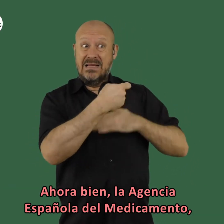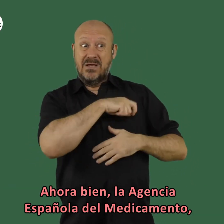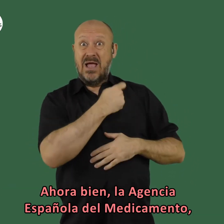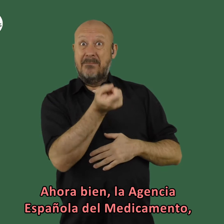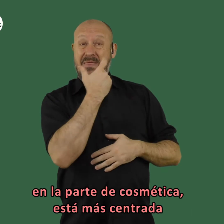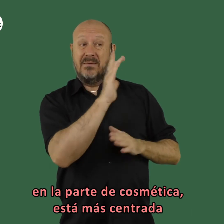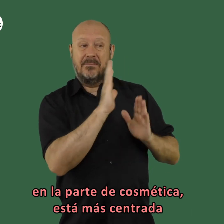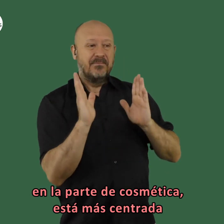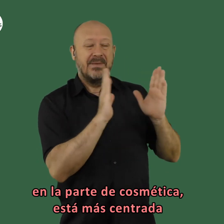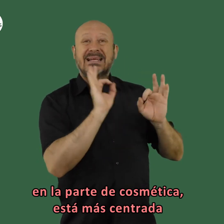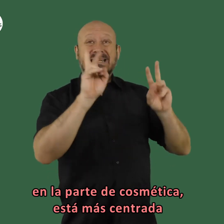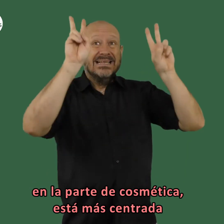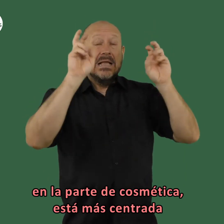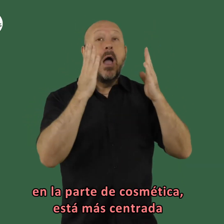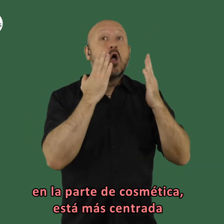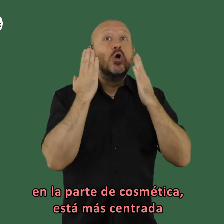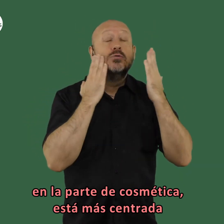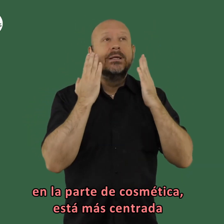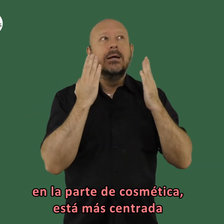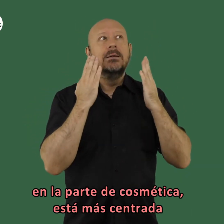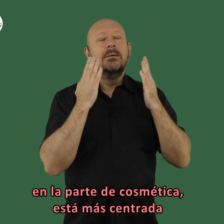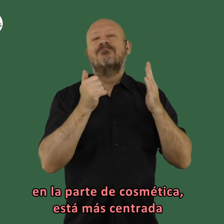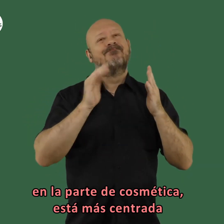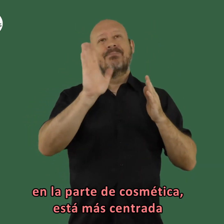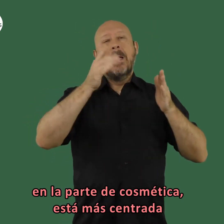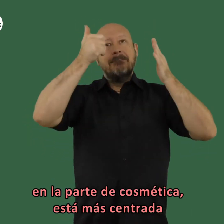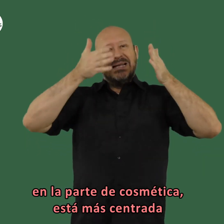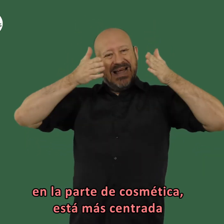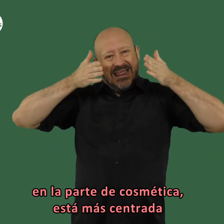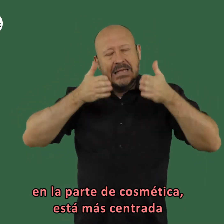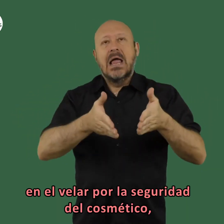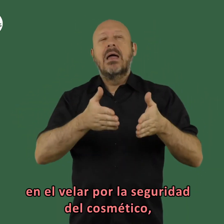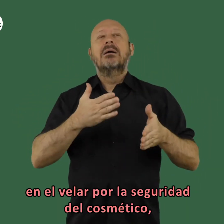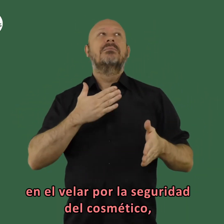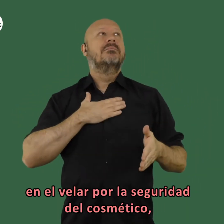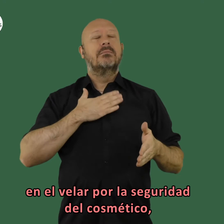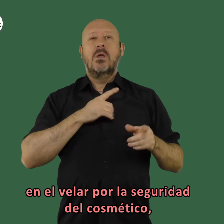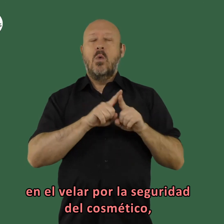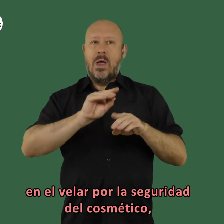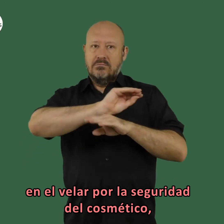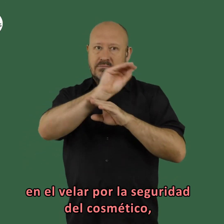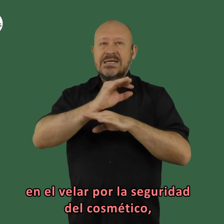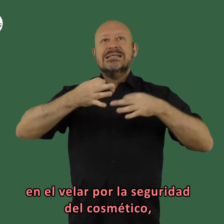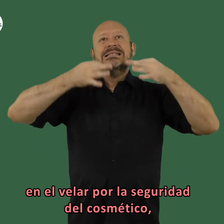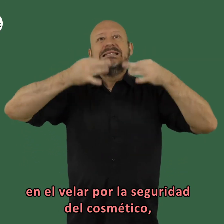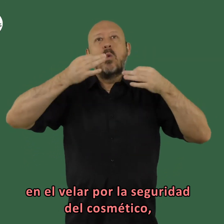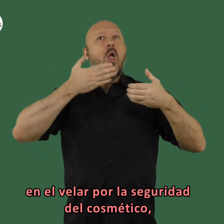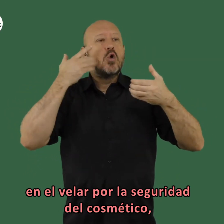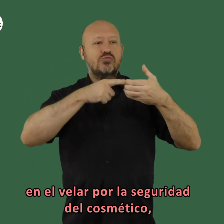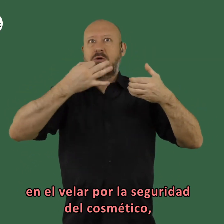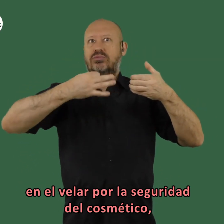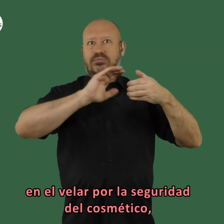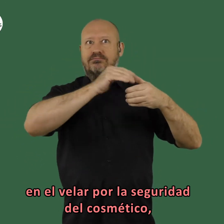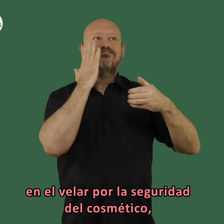española del medicamento la parte de la parte de cosmética está más centrada en el velar por la